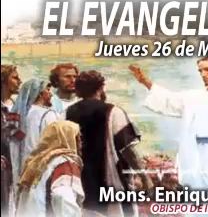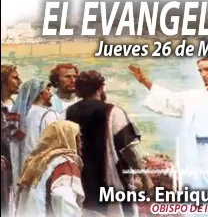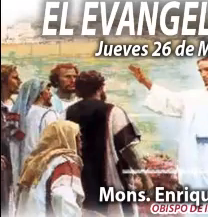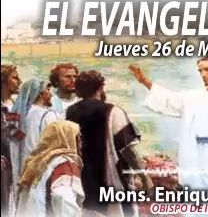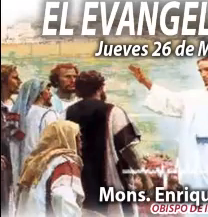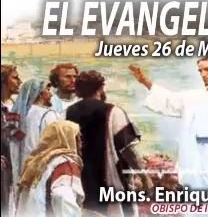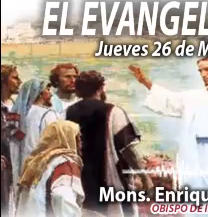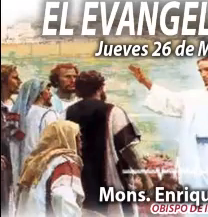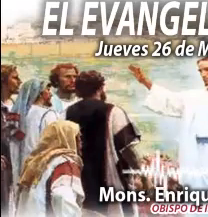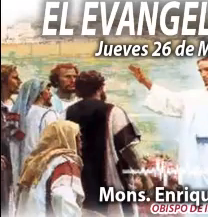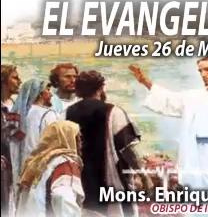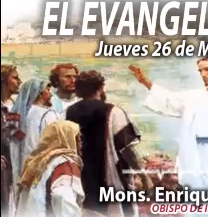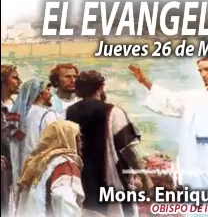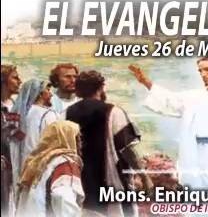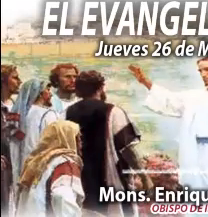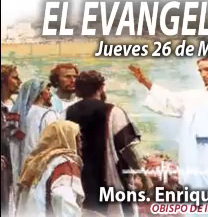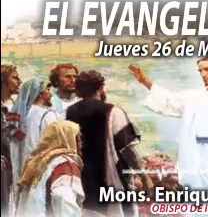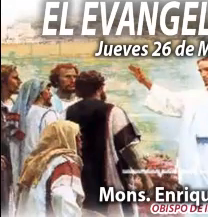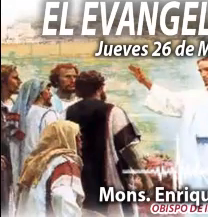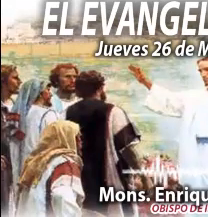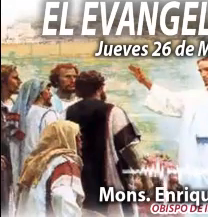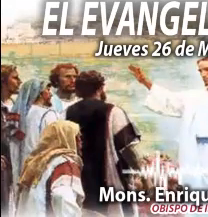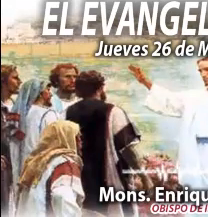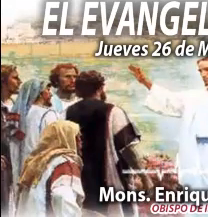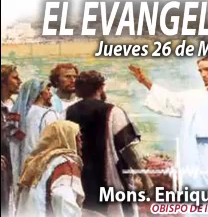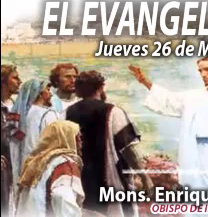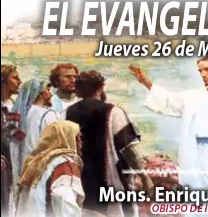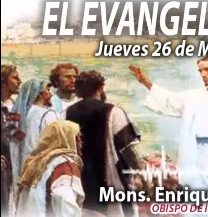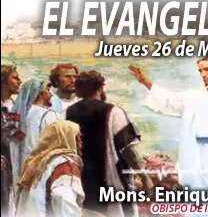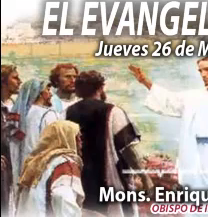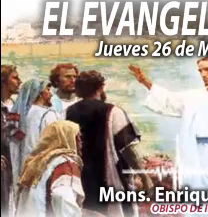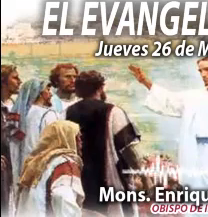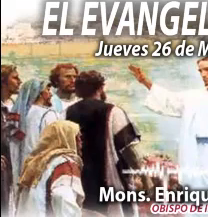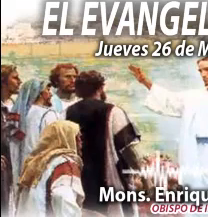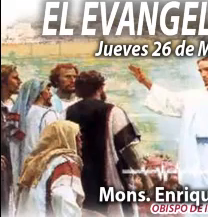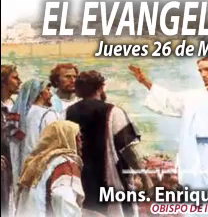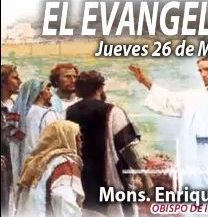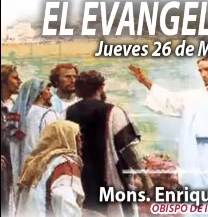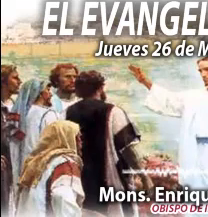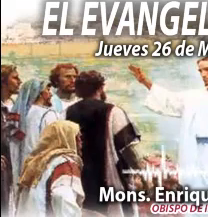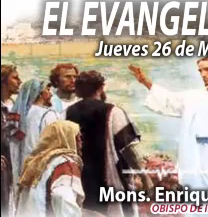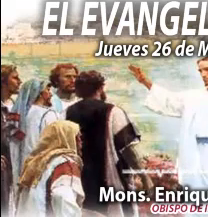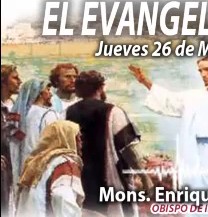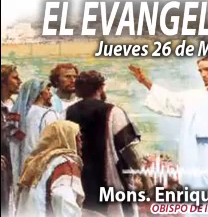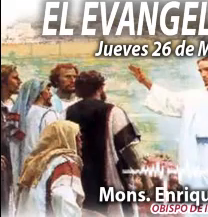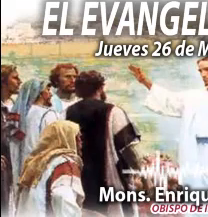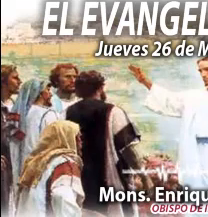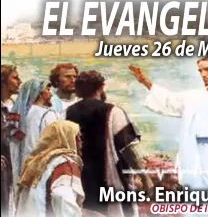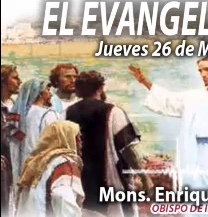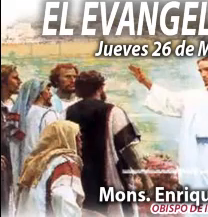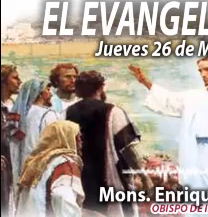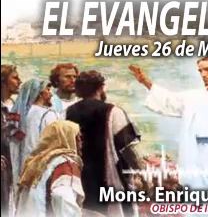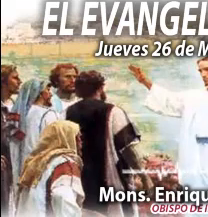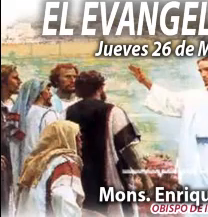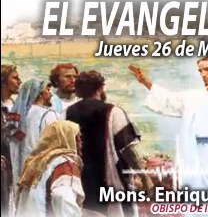Aleluya, Cristo resucitó. Yo estoy contigo. Vivamos la alegría de la Pascua a la luz de la Palabra